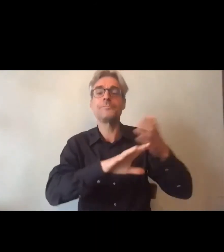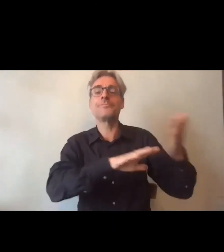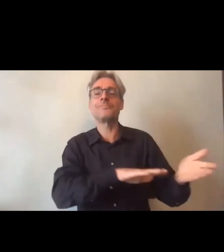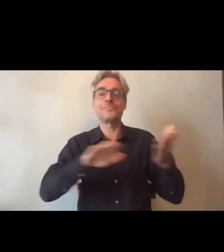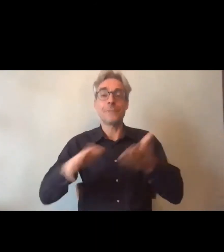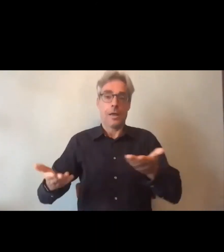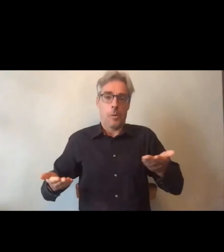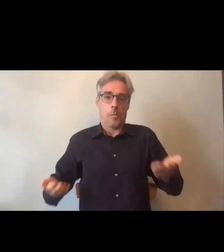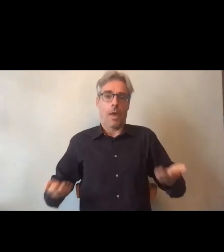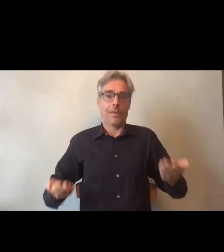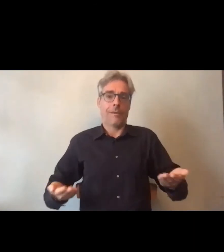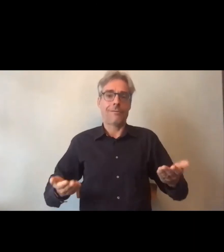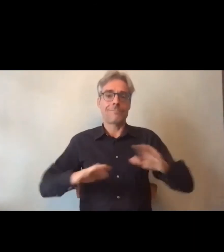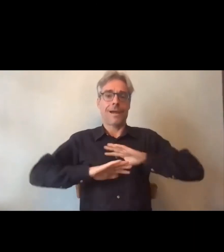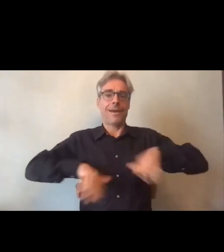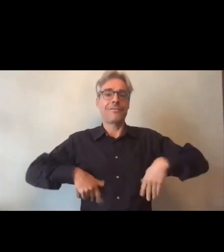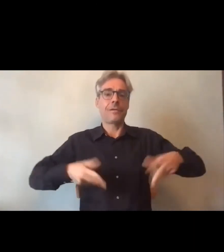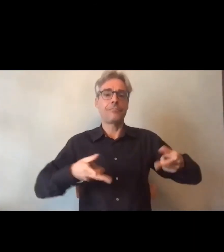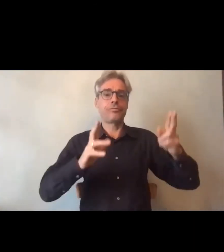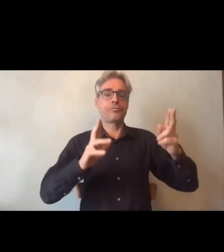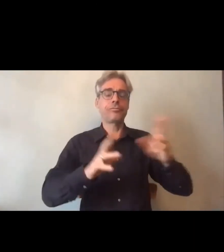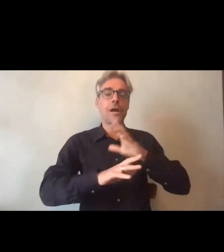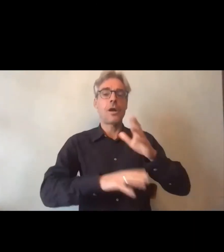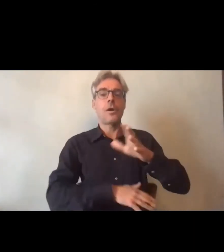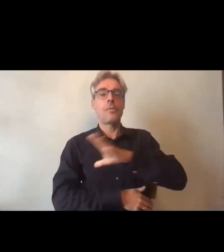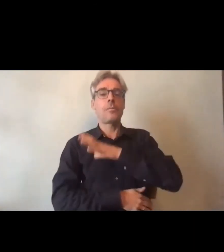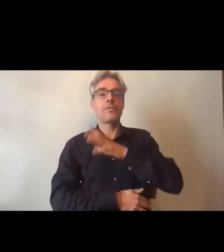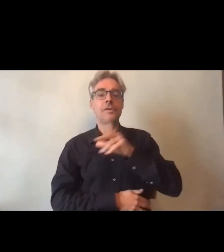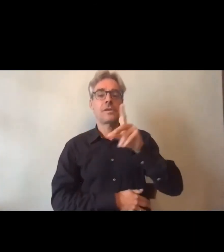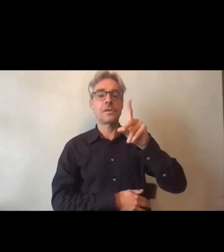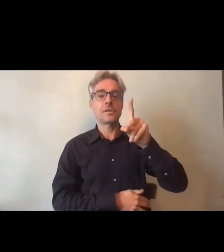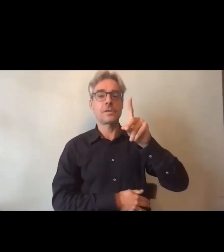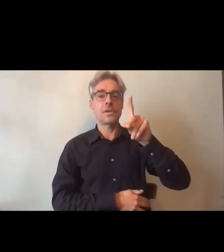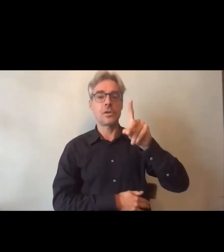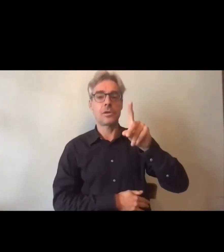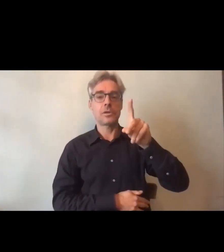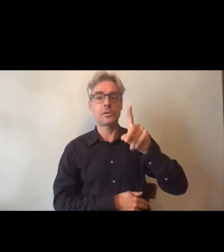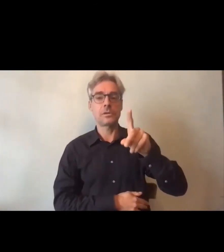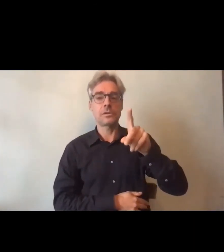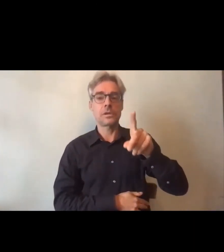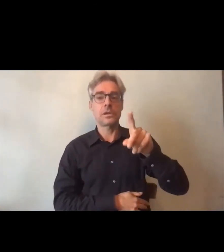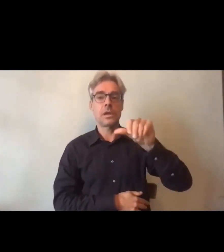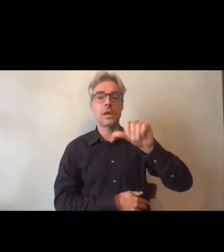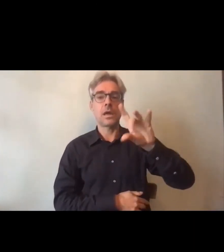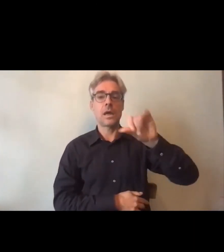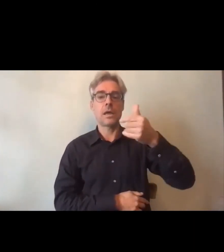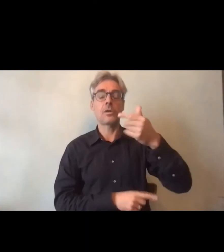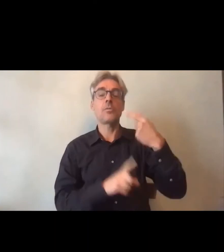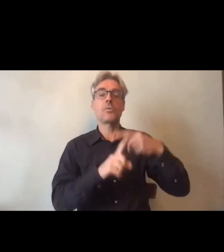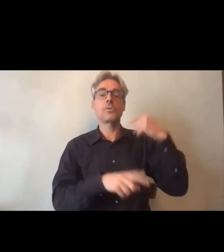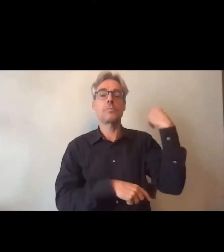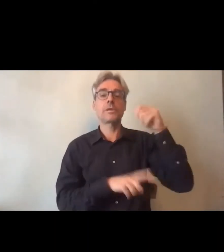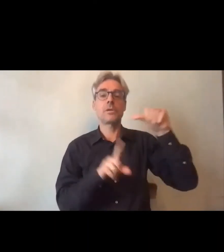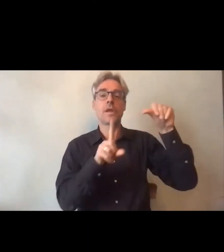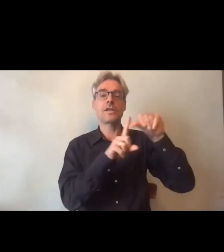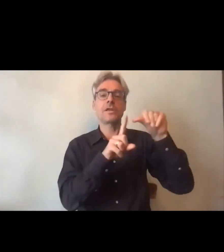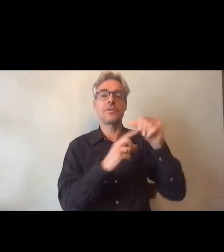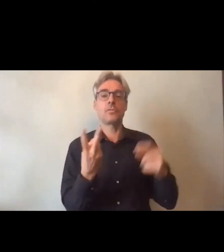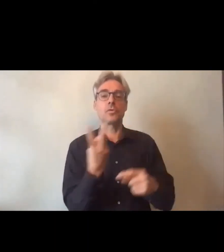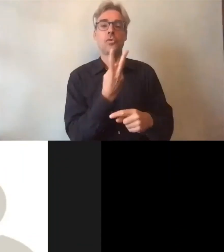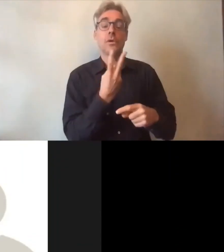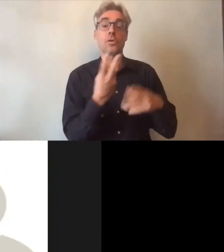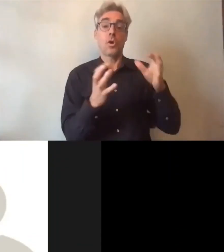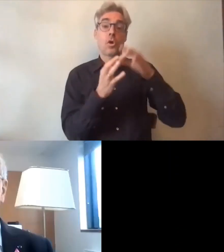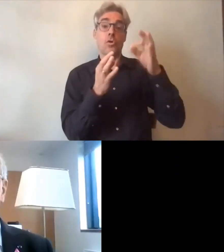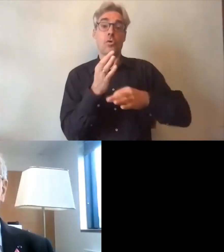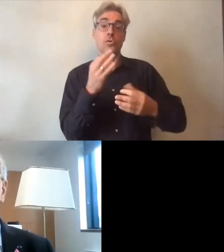donc je vous le disais le professeur Axel Kahn et la présidente de la GFI cette conclusion de matinée